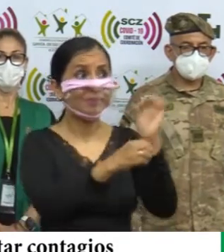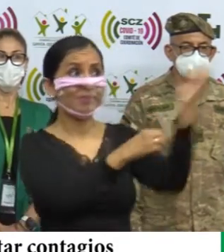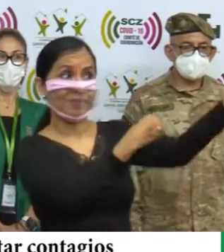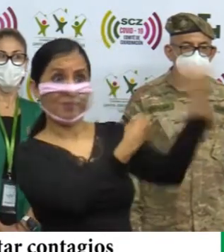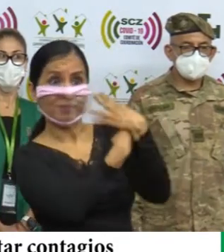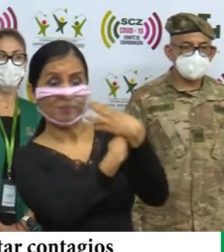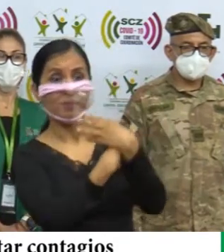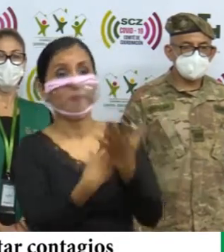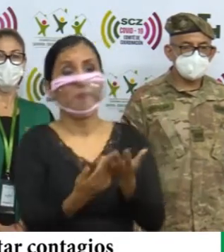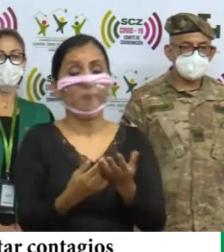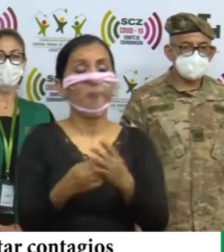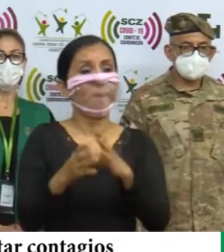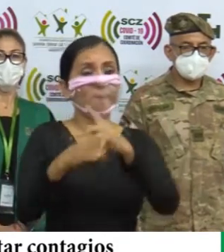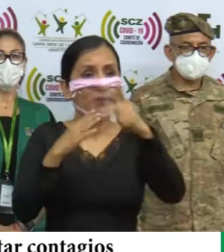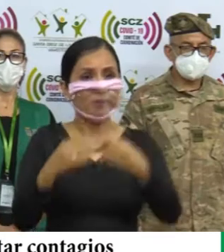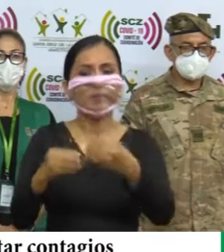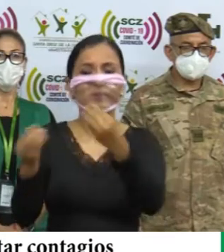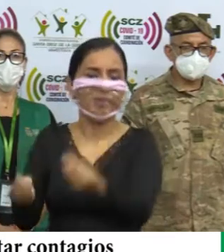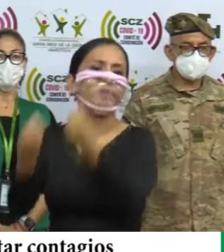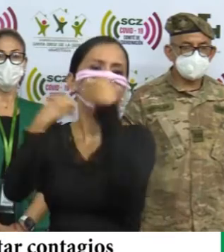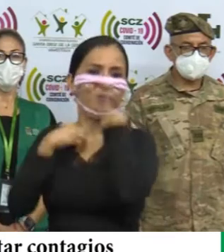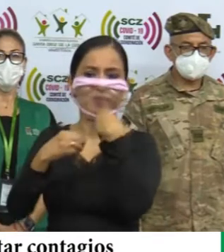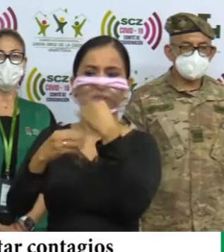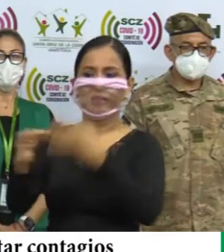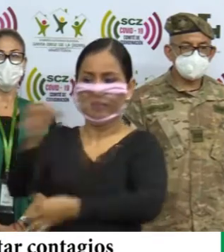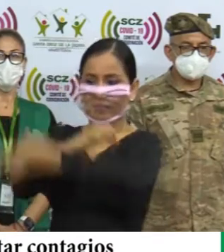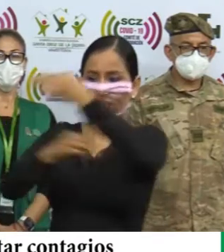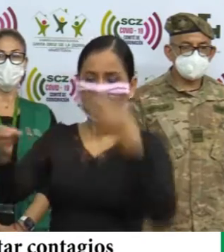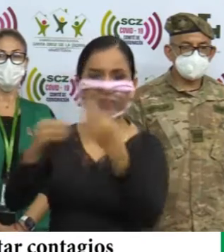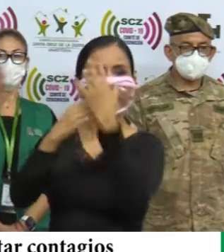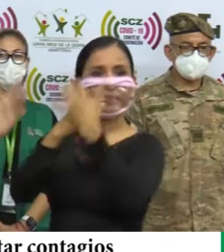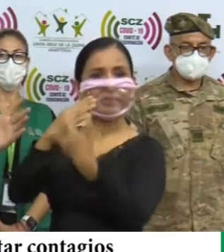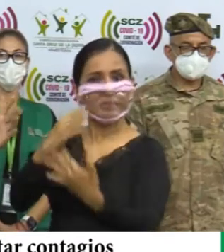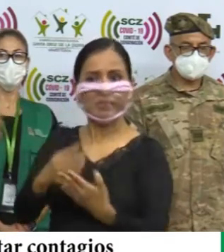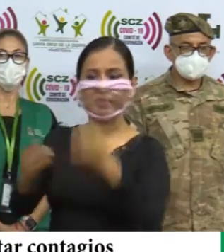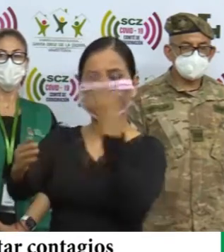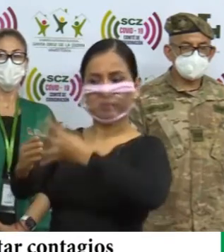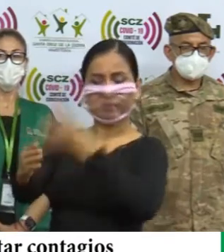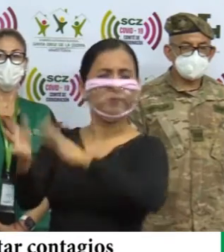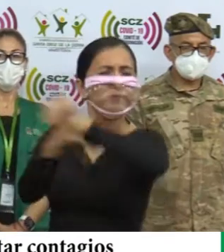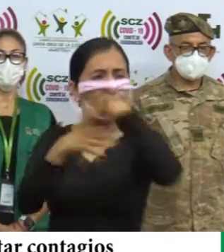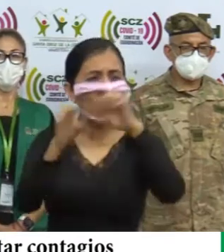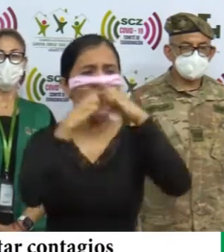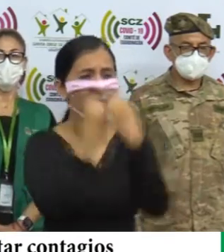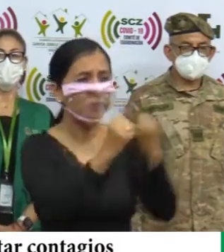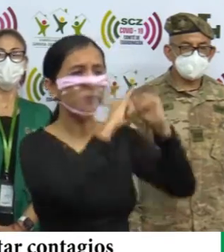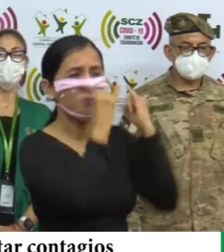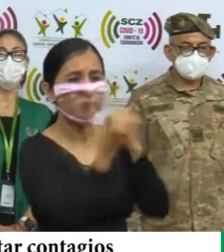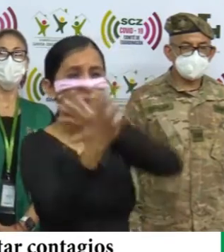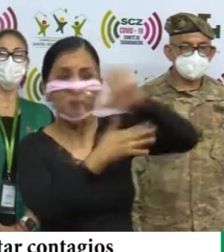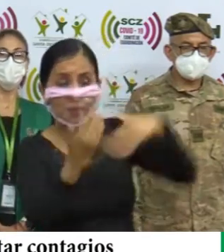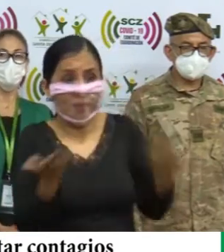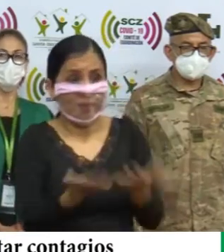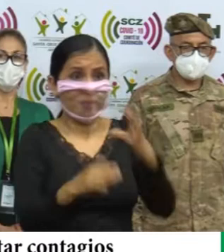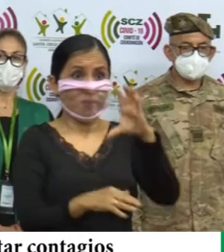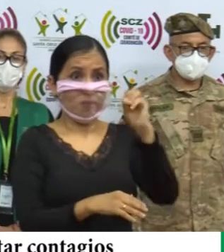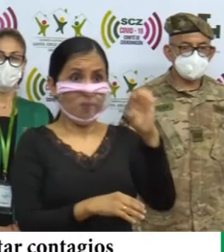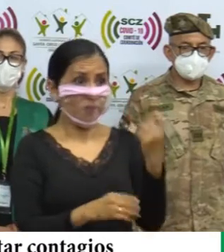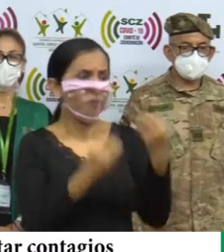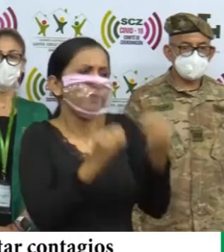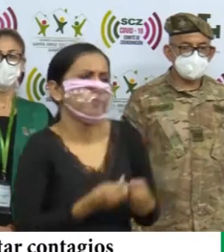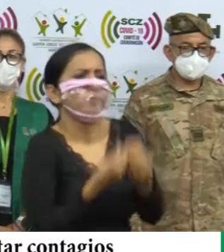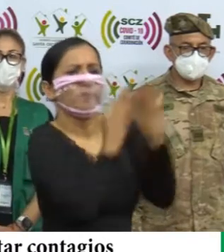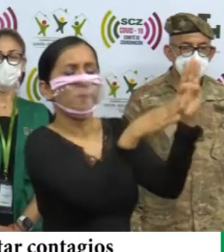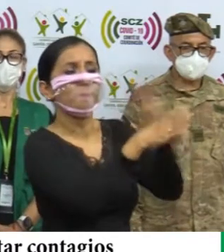profesionales será administrado el plasma hiperinmune y desde el COET todo el equipo, todas las instituciones que conforman el COET le